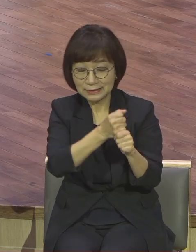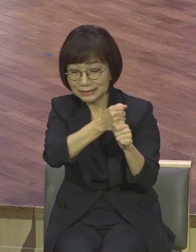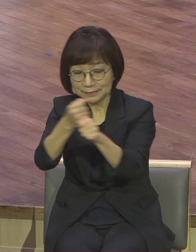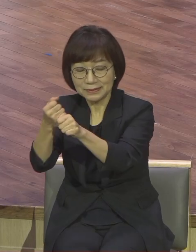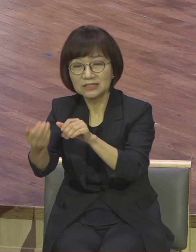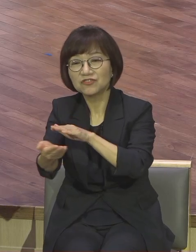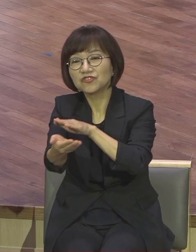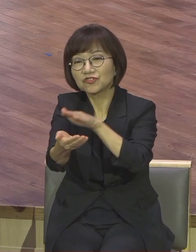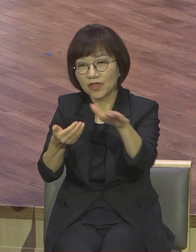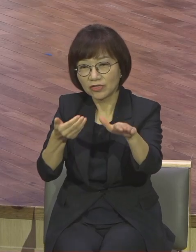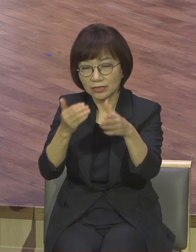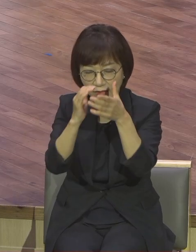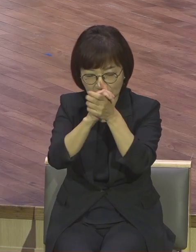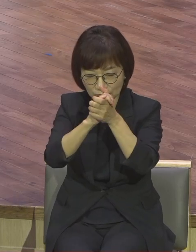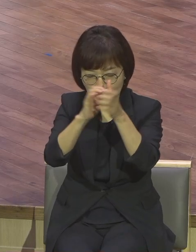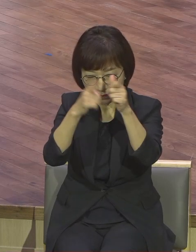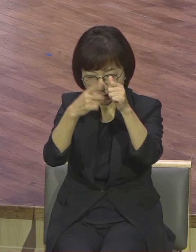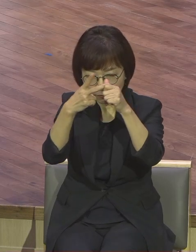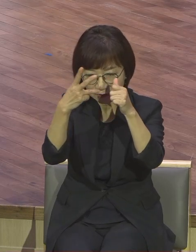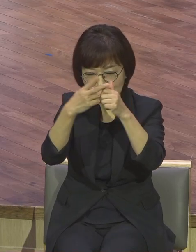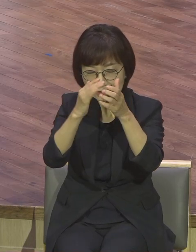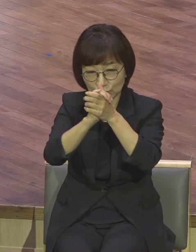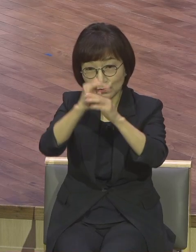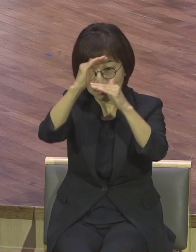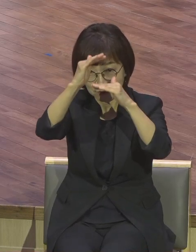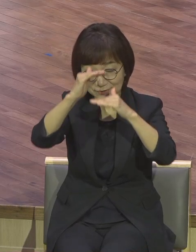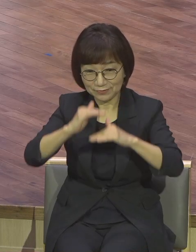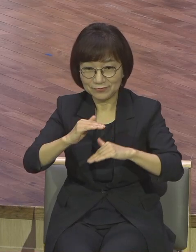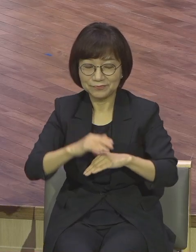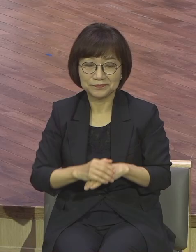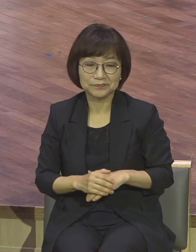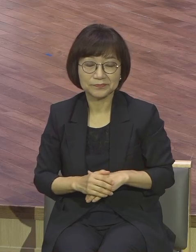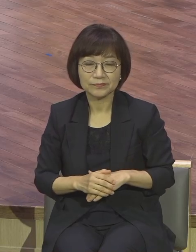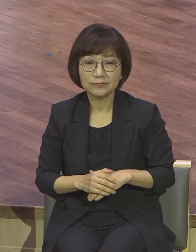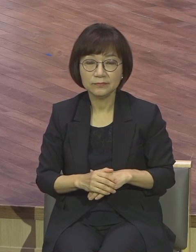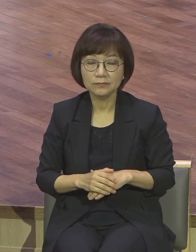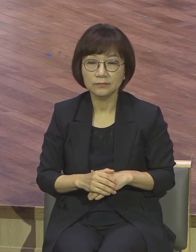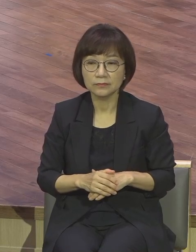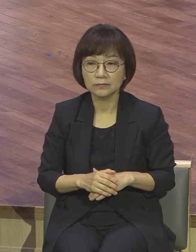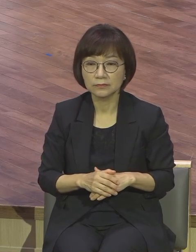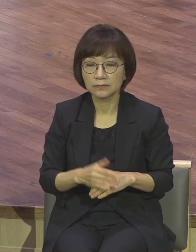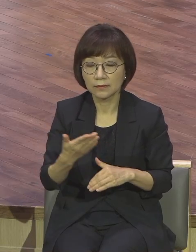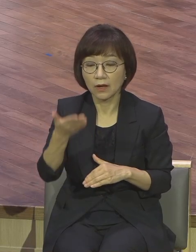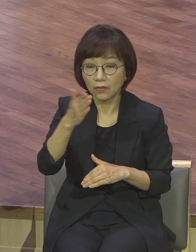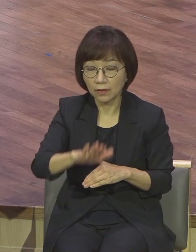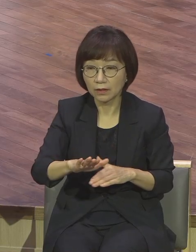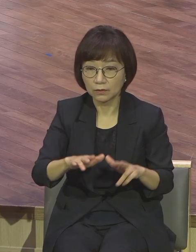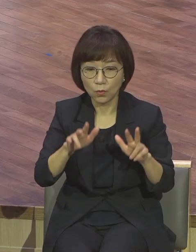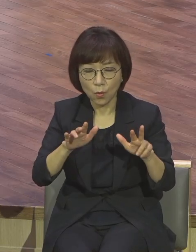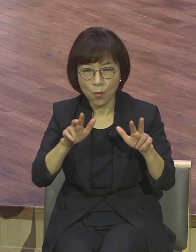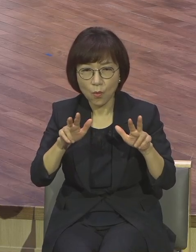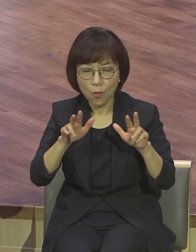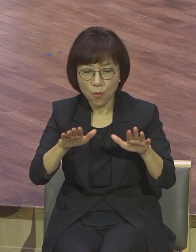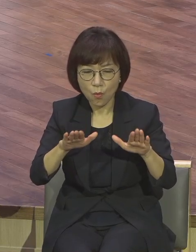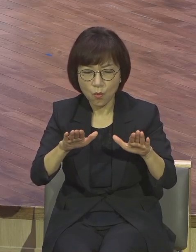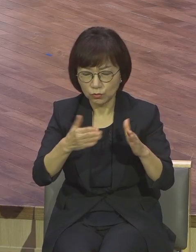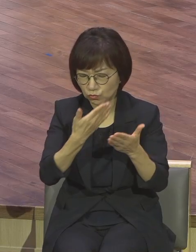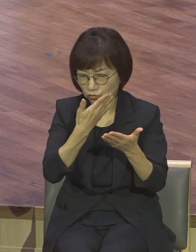그런데 본문에 보면 이런 시간표를 깨닫지를 못하고 영적으로